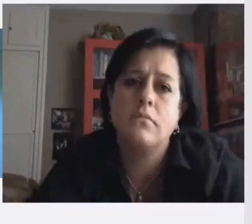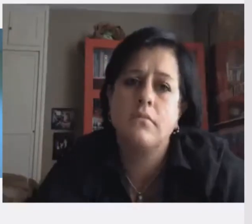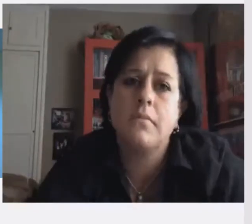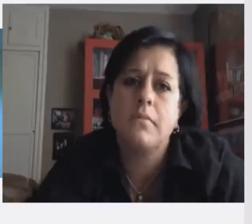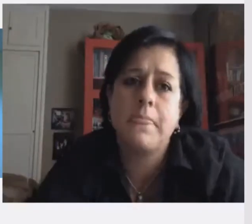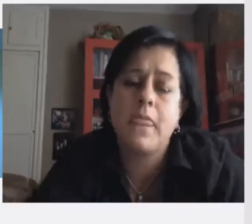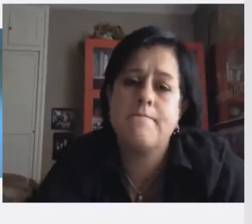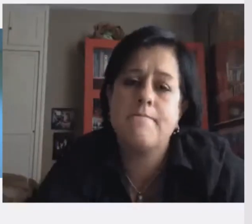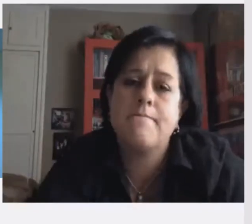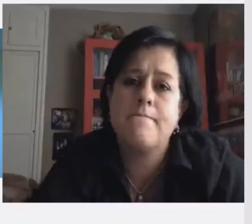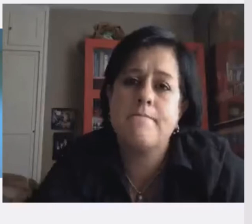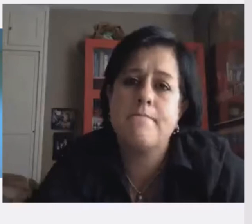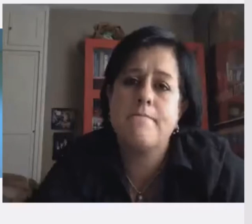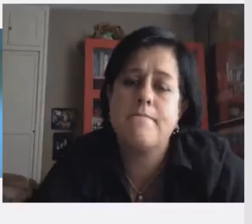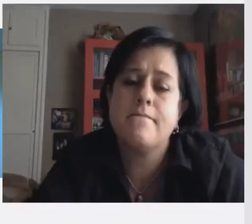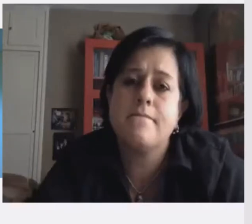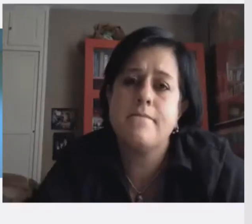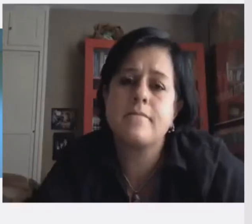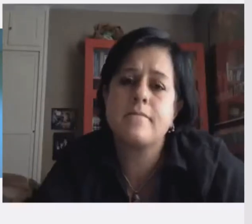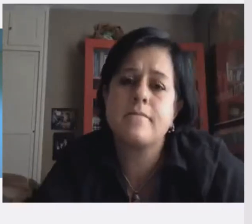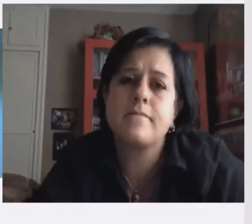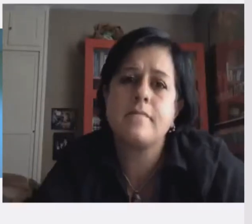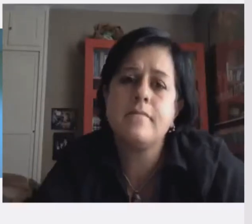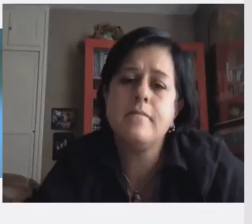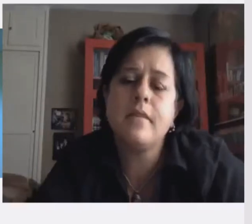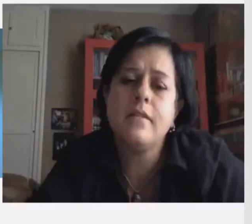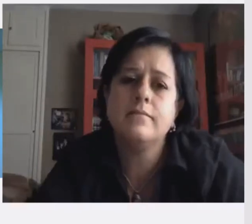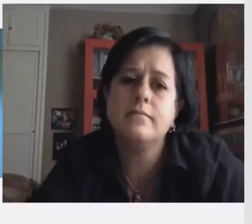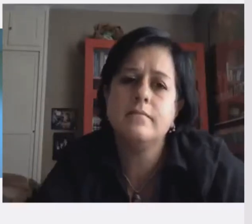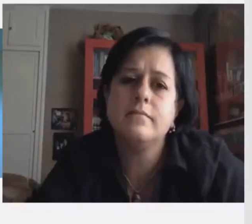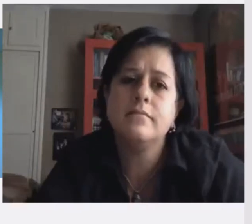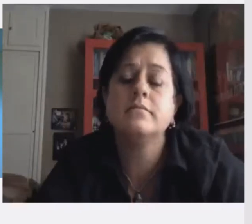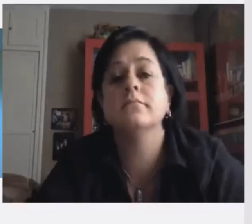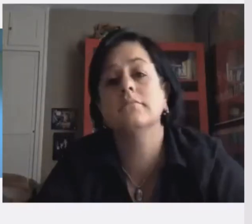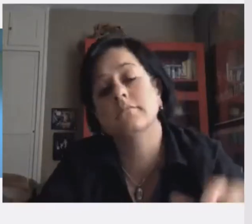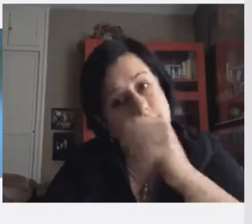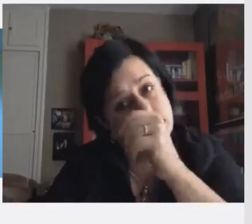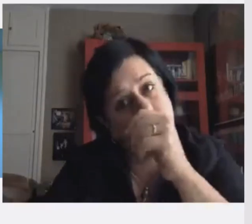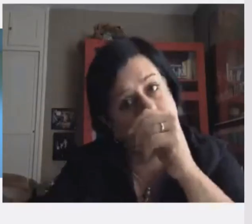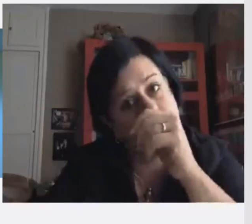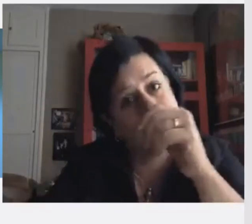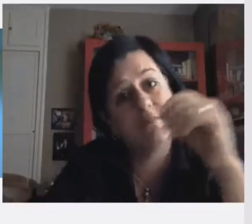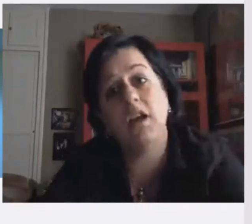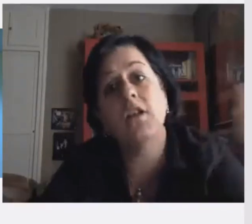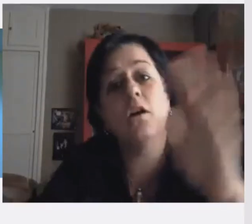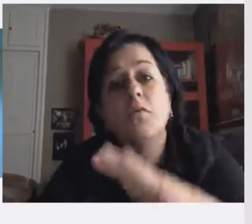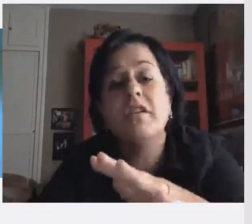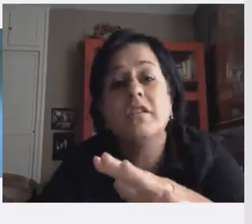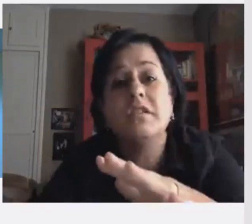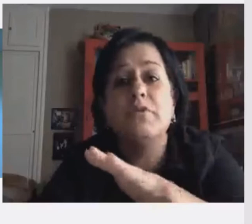находите там лекцию по какому-то предмету, например, об искусстве диалога.